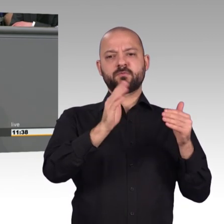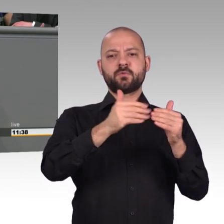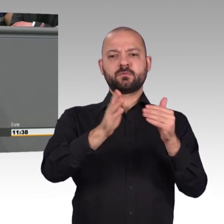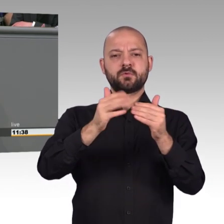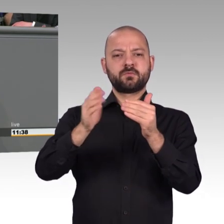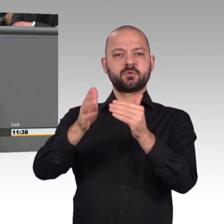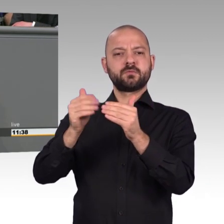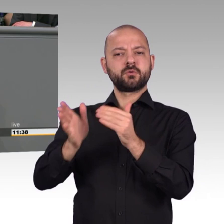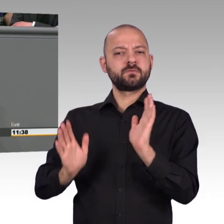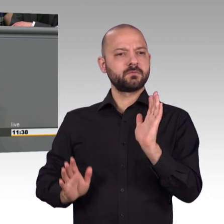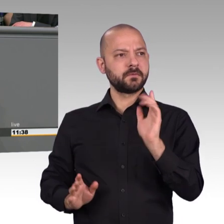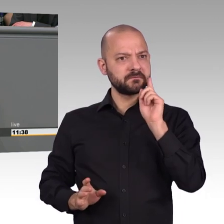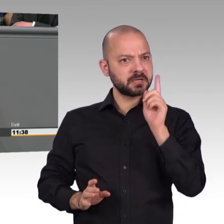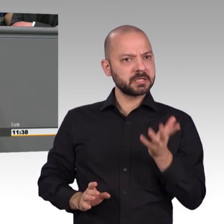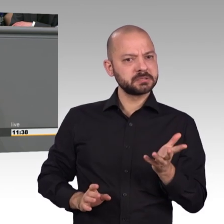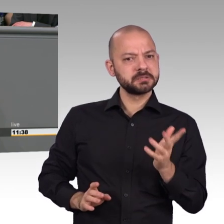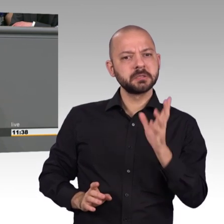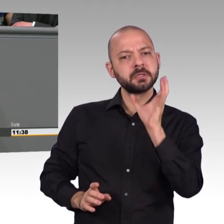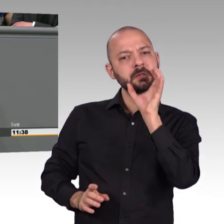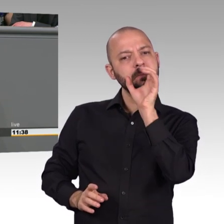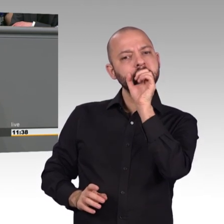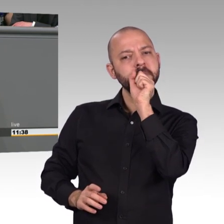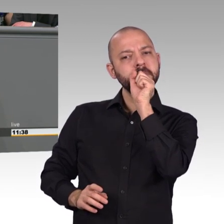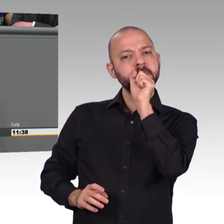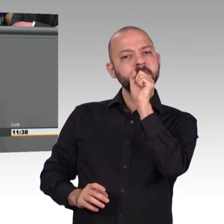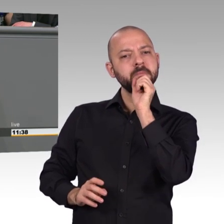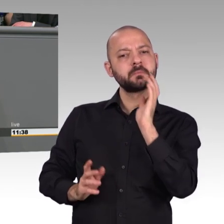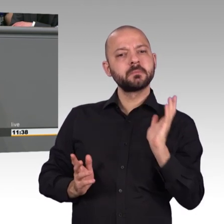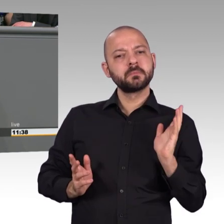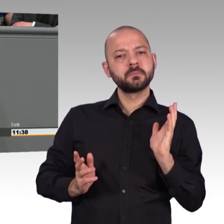Sicherheit, eine Beleidigung des allgemeinen gesunden Menschenverstandes ist.